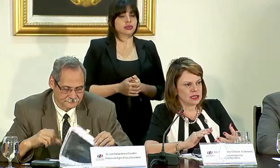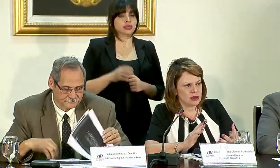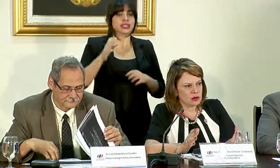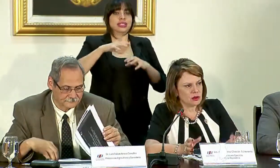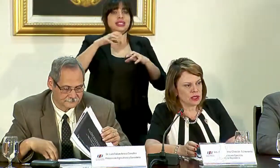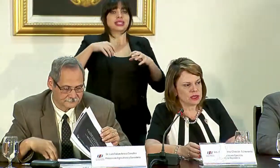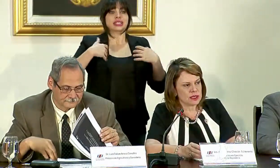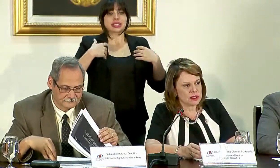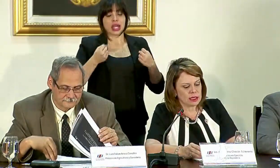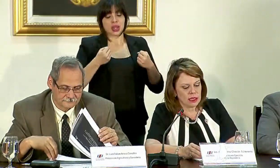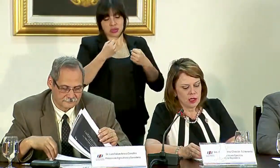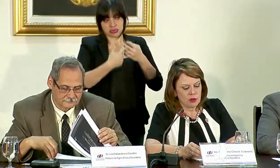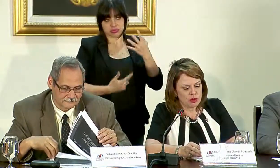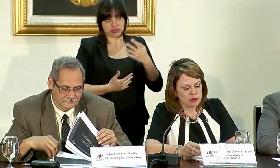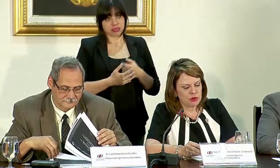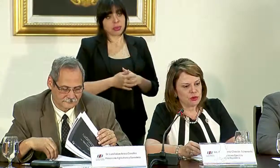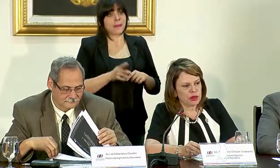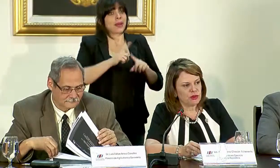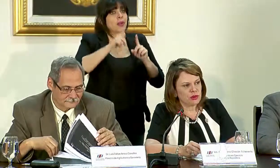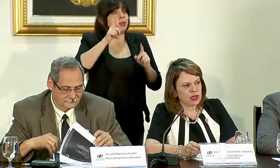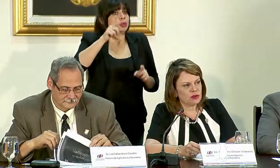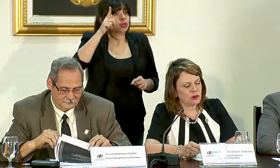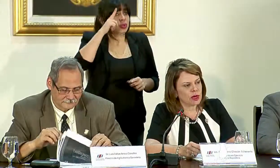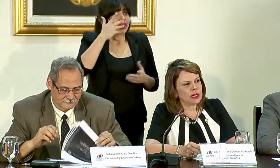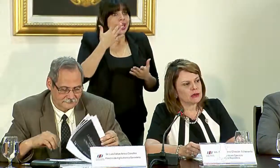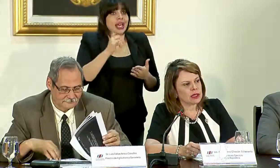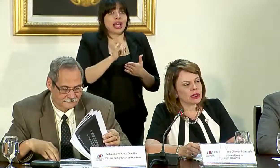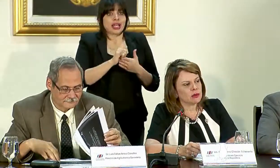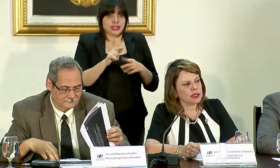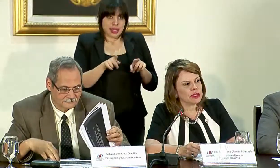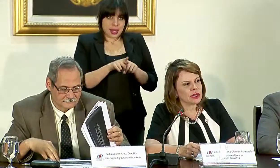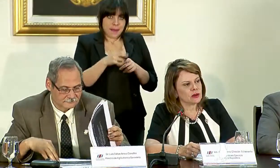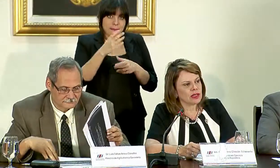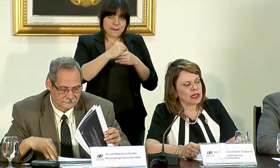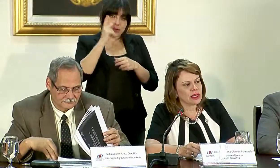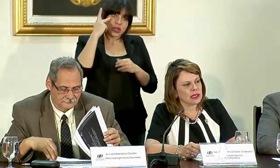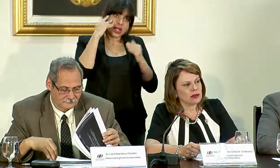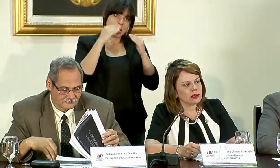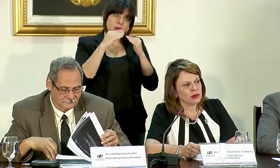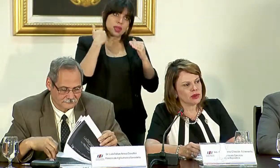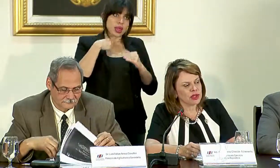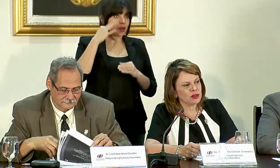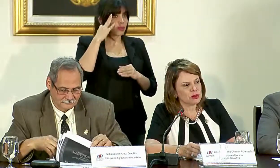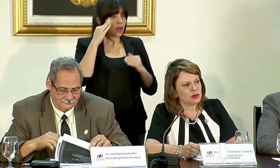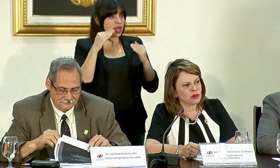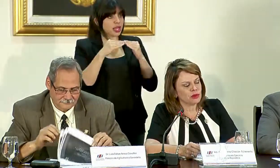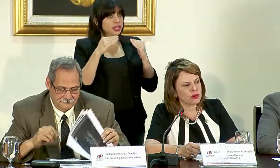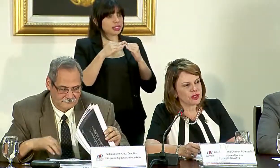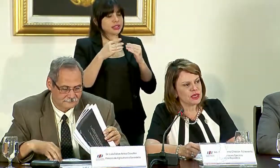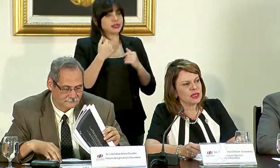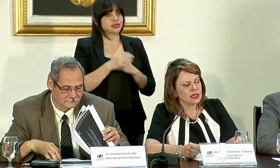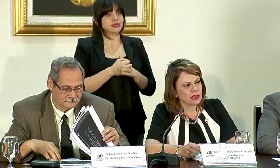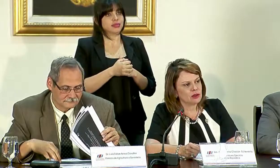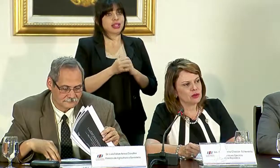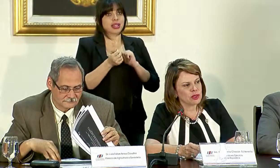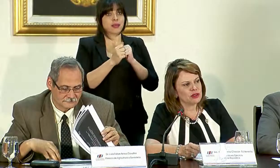instancias de salud, etcétera. Pero por supuesto que esto va también en la política de igualdad de género, deporte hecho por los hombres, tanto como el